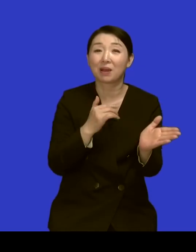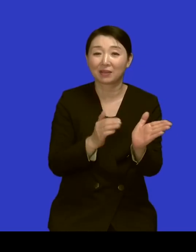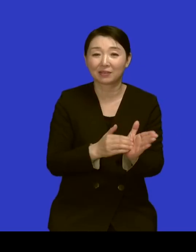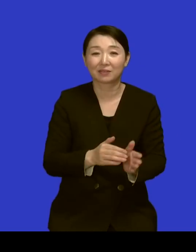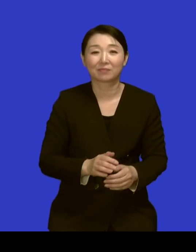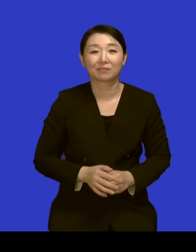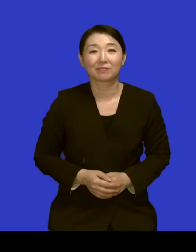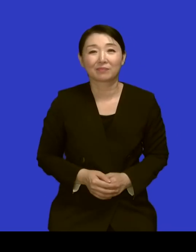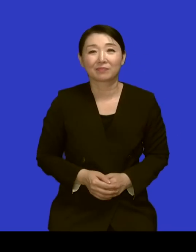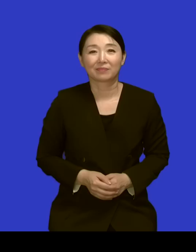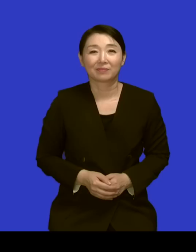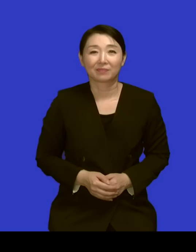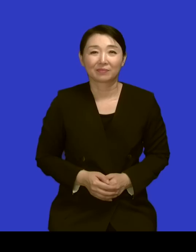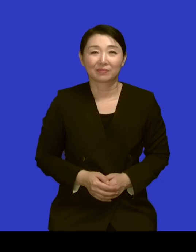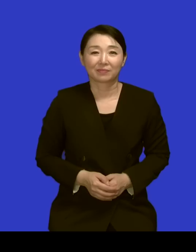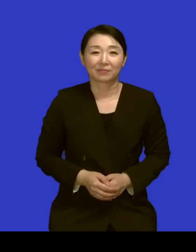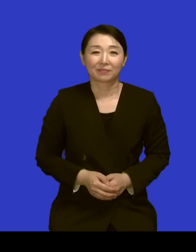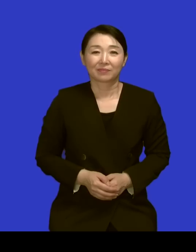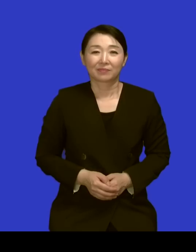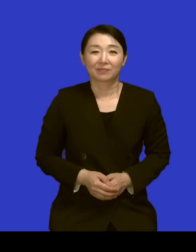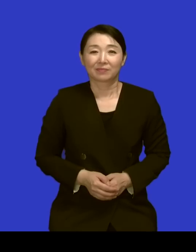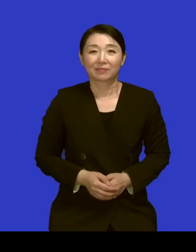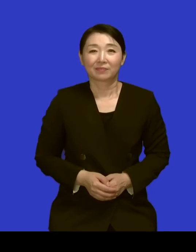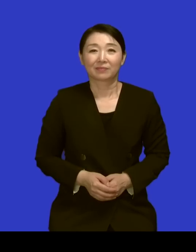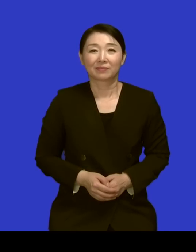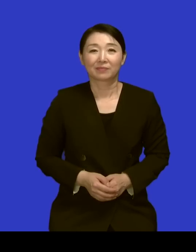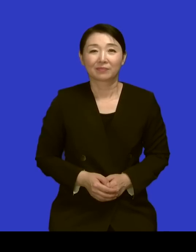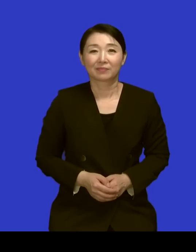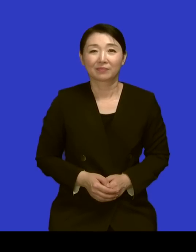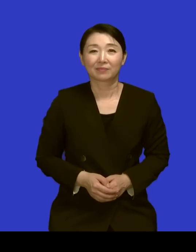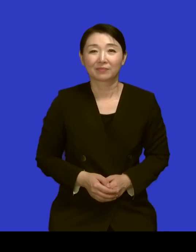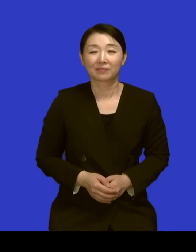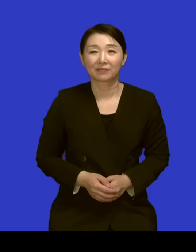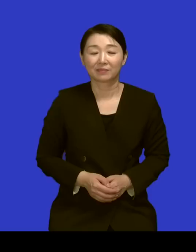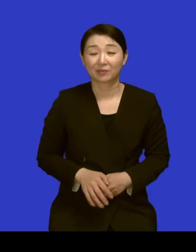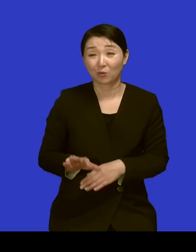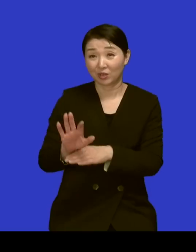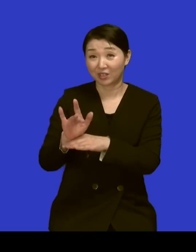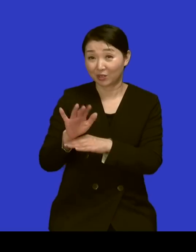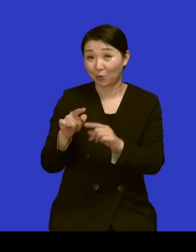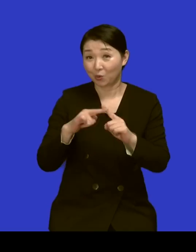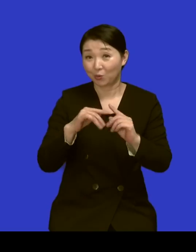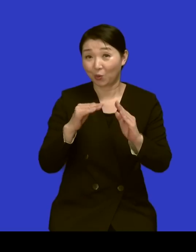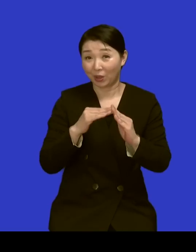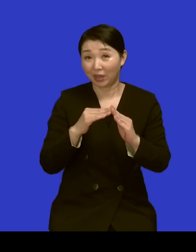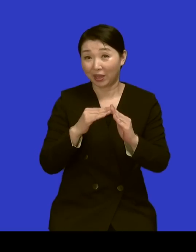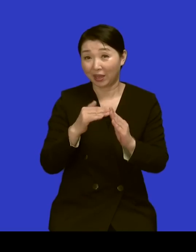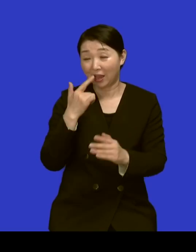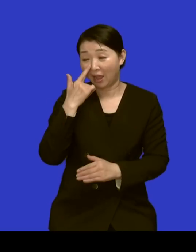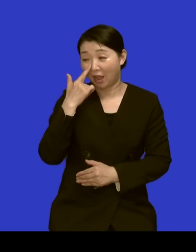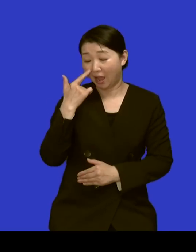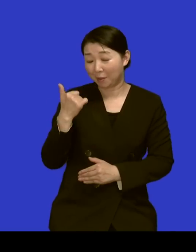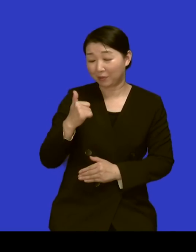이제 따르라 하신 거네요 네 네 그래서 저희 그 시골 교회에서 아버지는 낮에 목회자